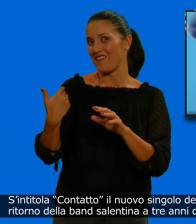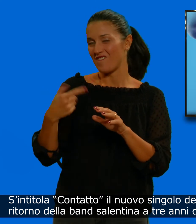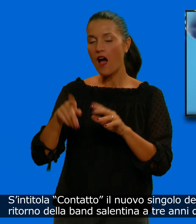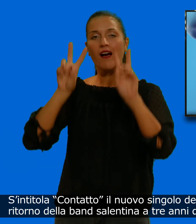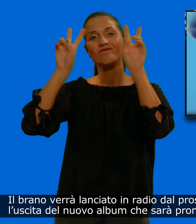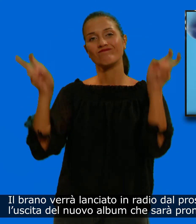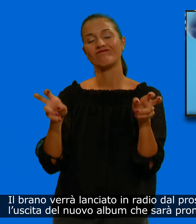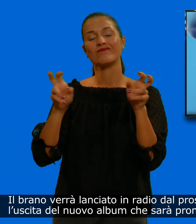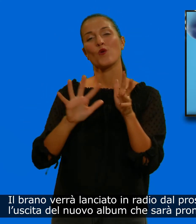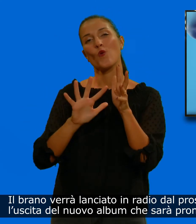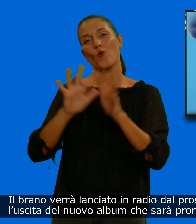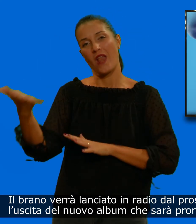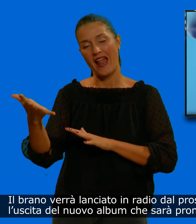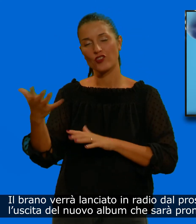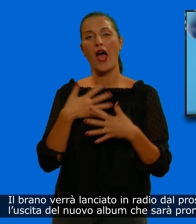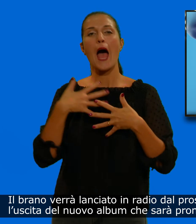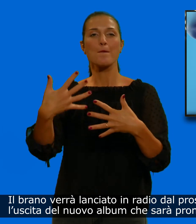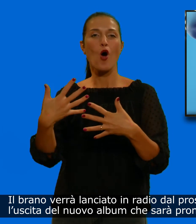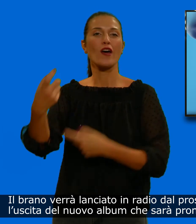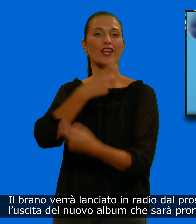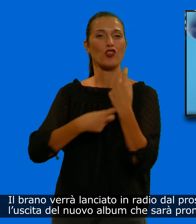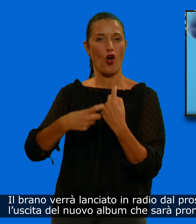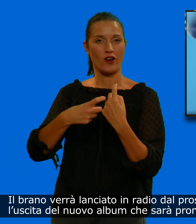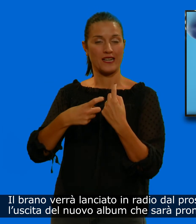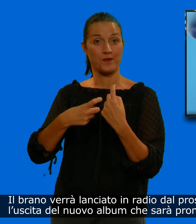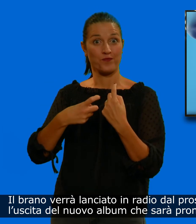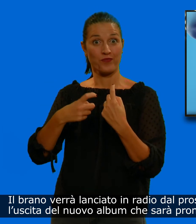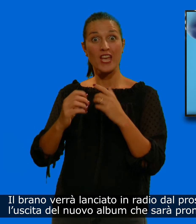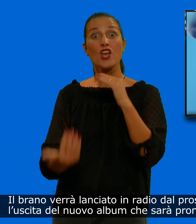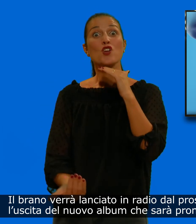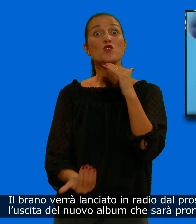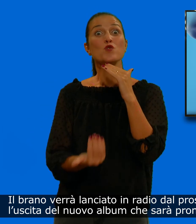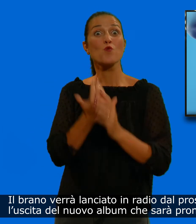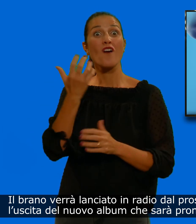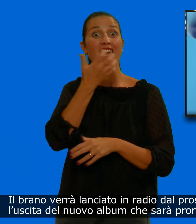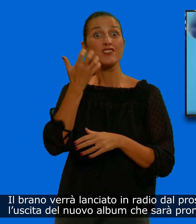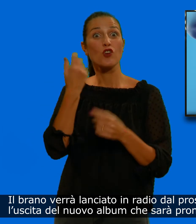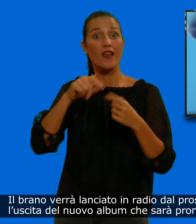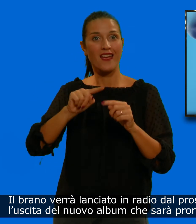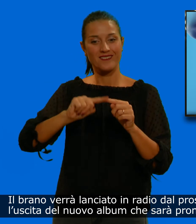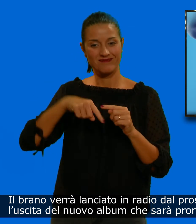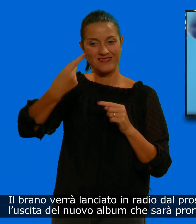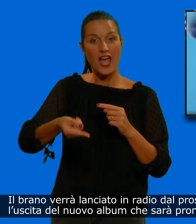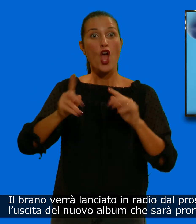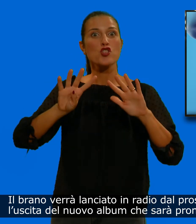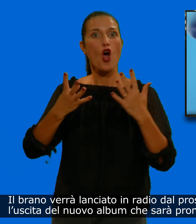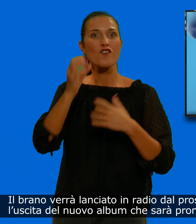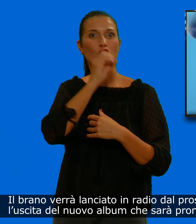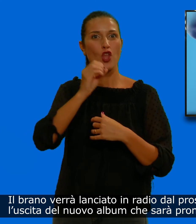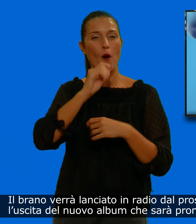Il brano verrà lanciato in radio dal prossimo 9 ottobre e anticipa l'uscita del